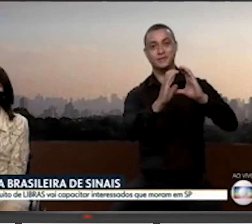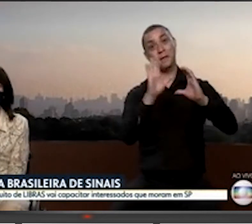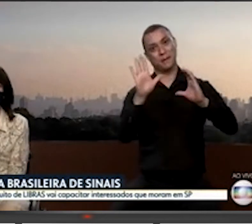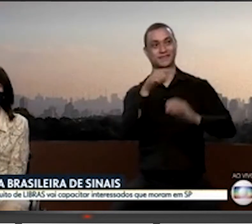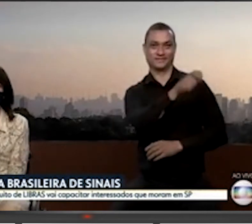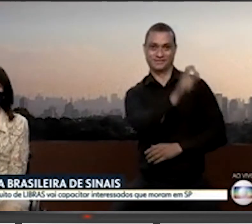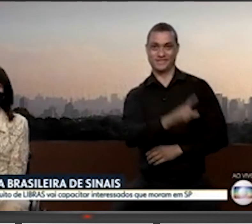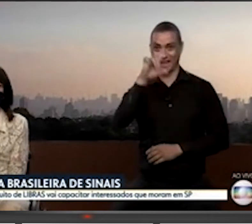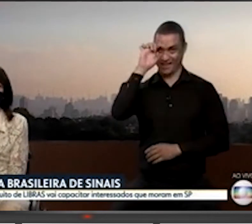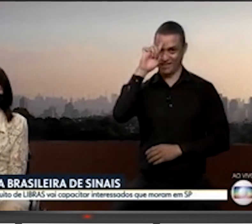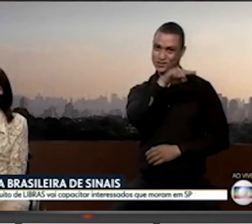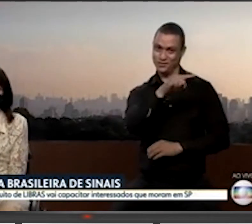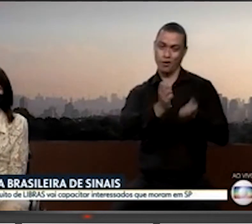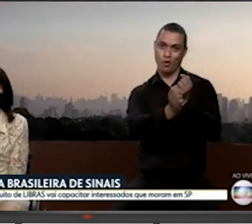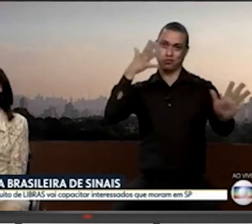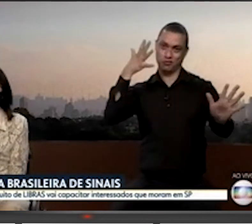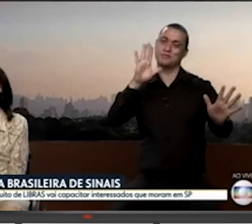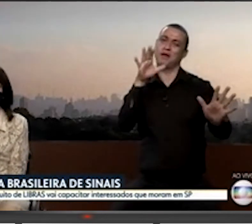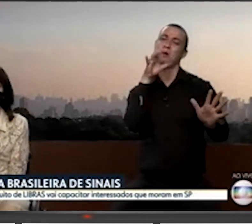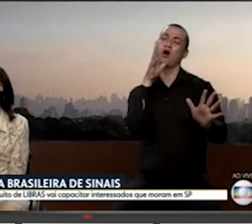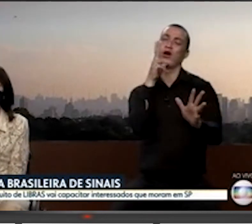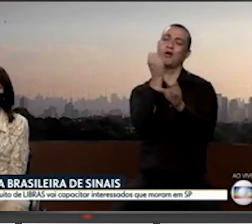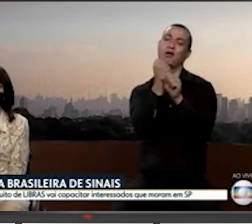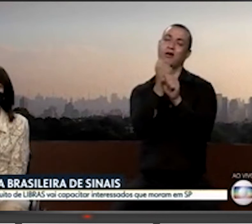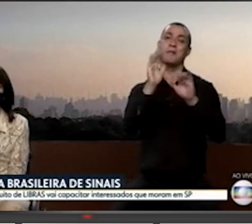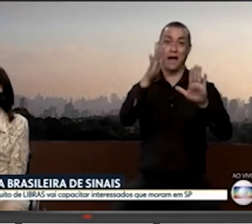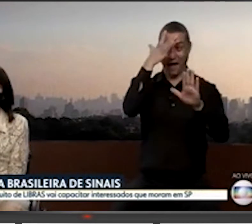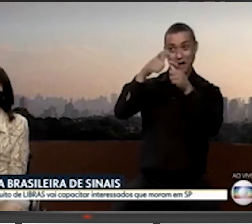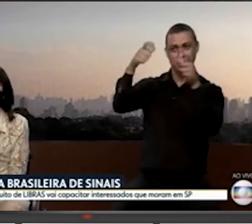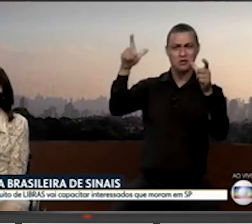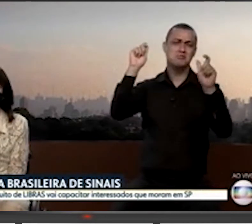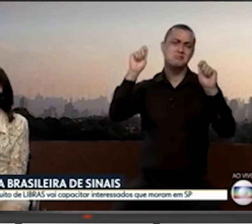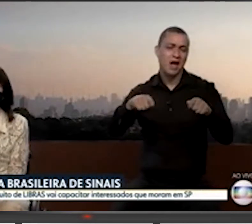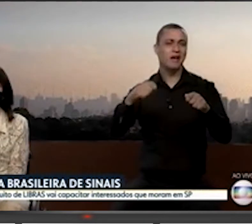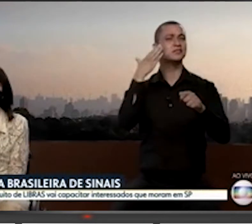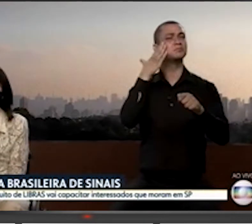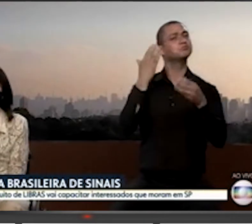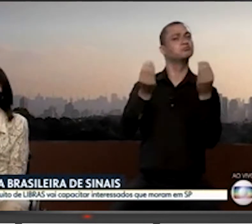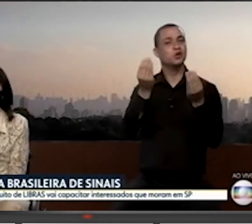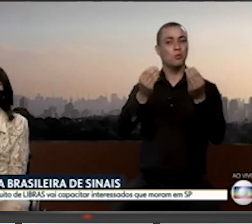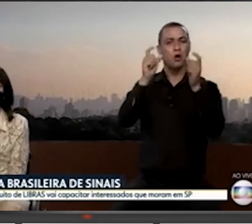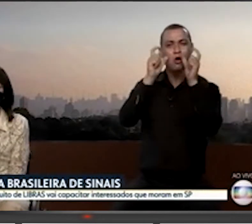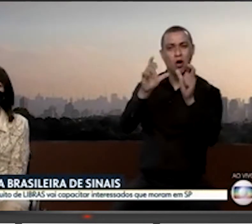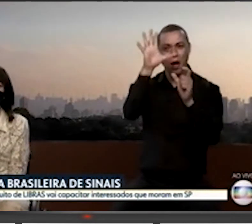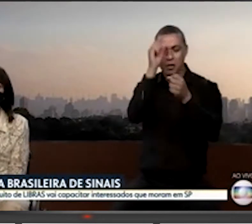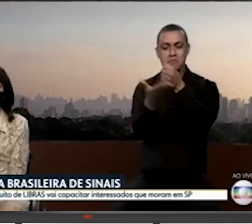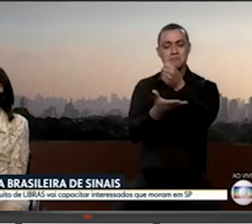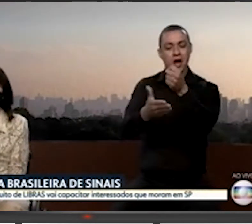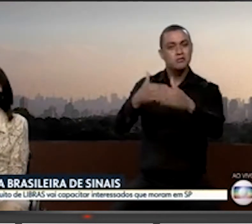nível que o Edilson está, são muitos anos. Mas, de qualquer forma, as pessoas já têm uma noção bastante importante, interessante para fazer o convívio com